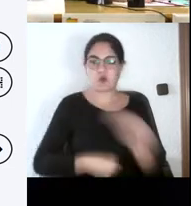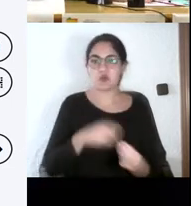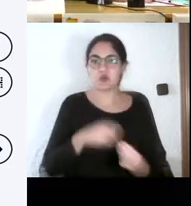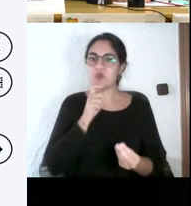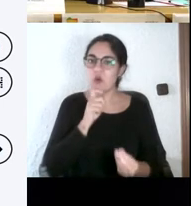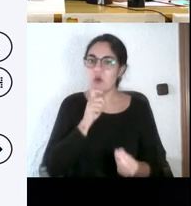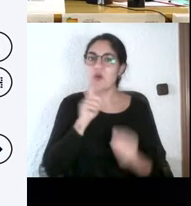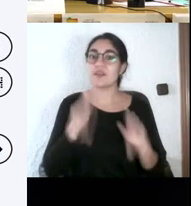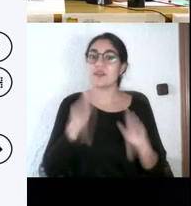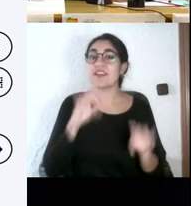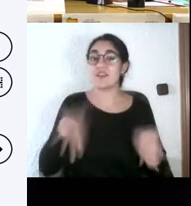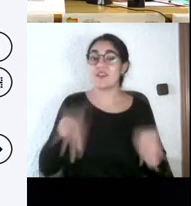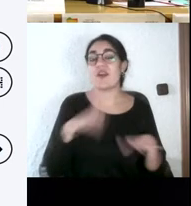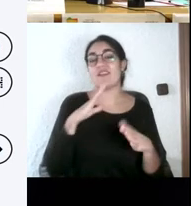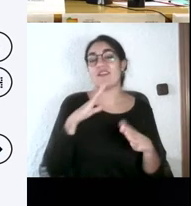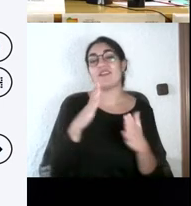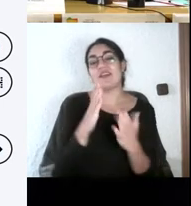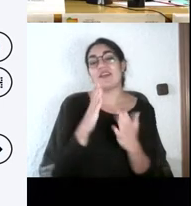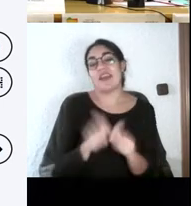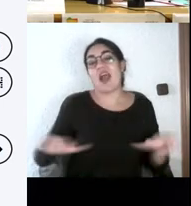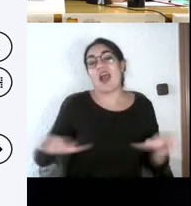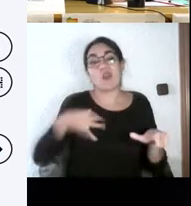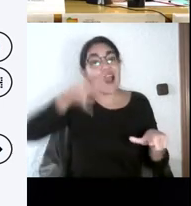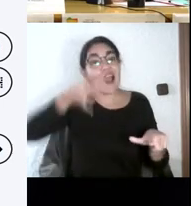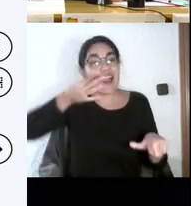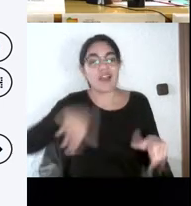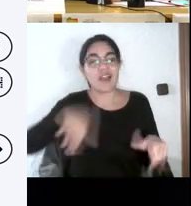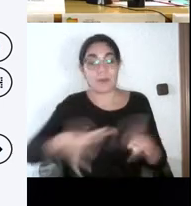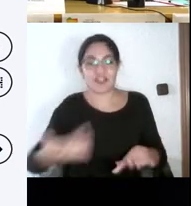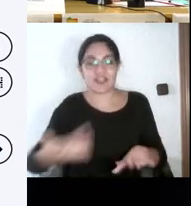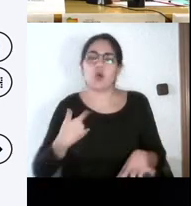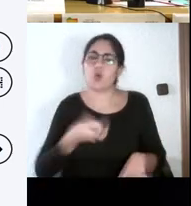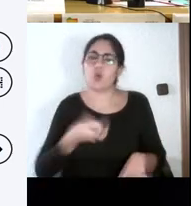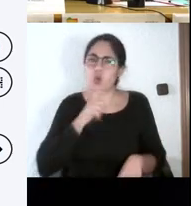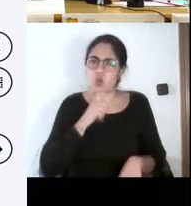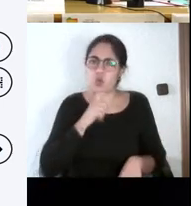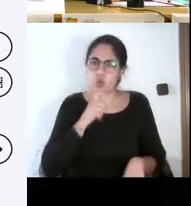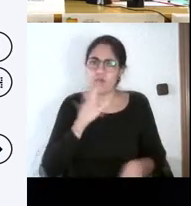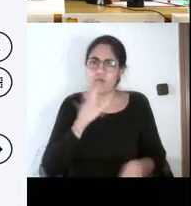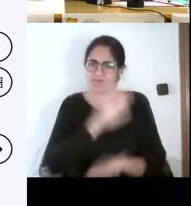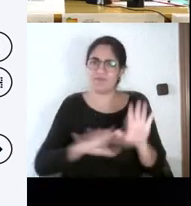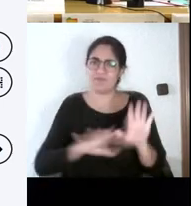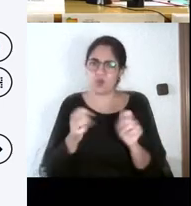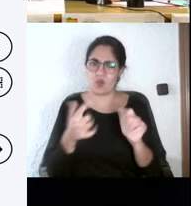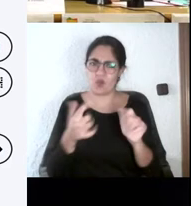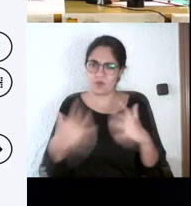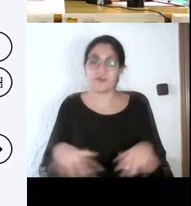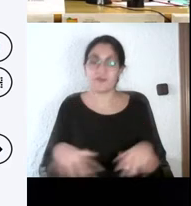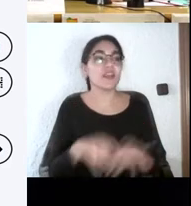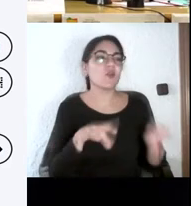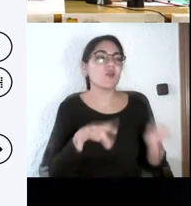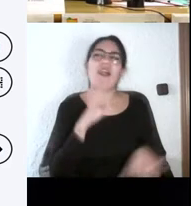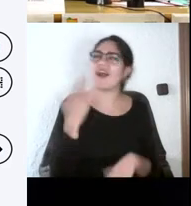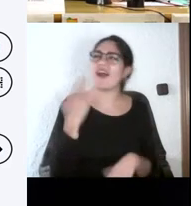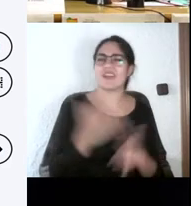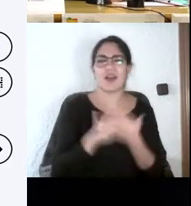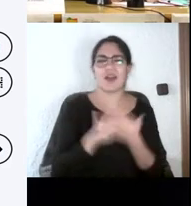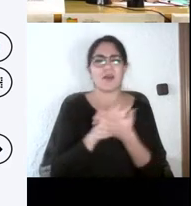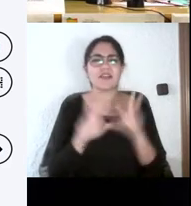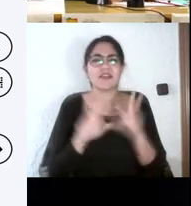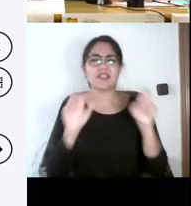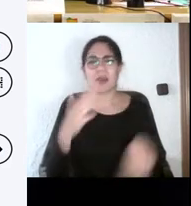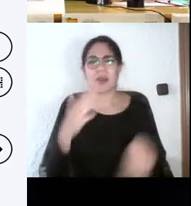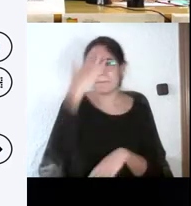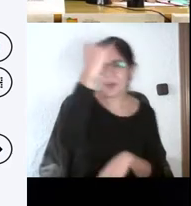real es complicado. Pero, y volviendo un poco a lo que decía, es de si memorizar, no memorizar, ya no es solo